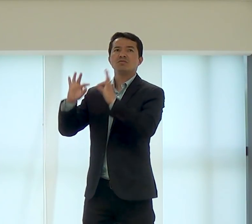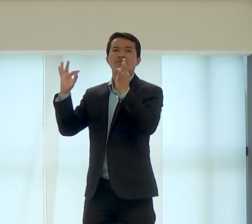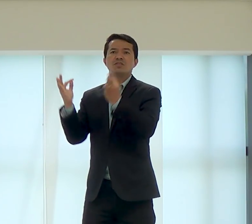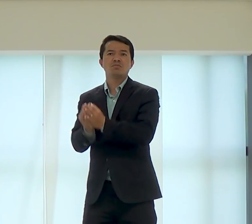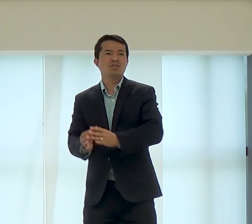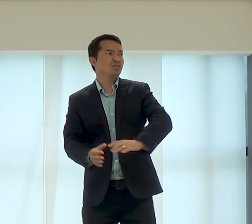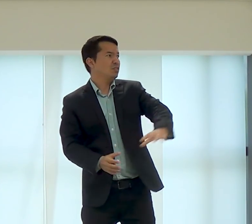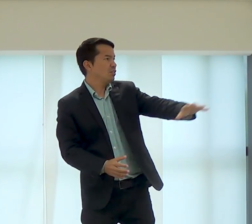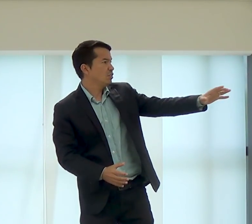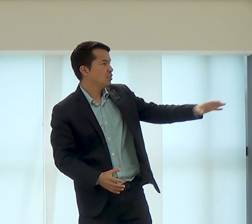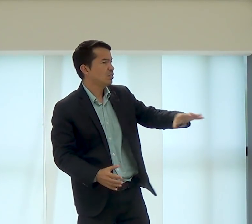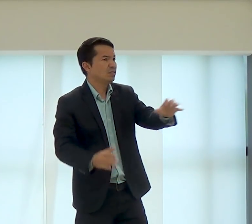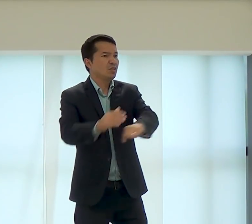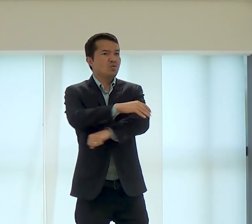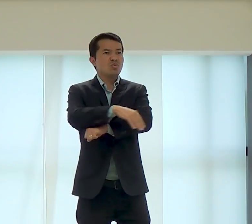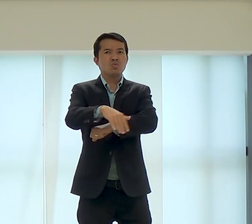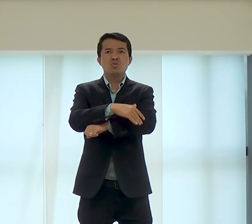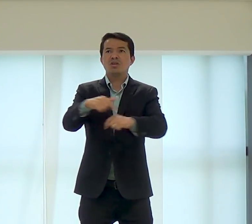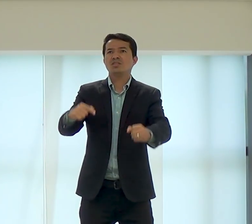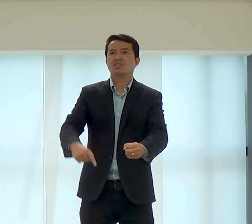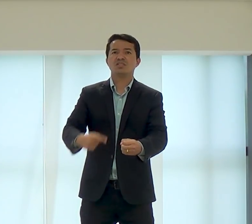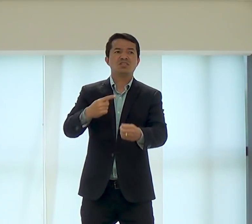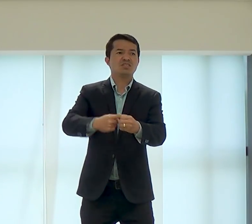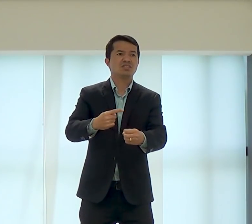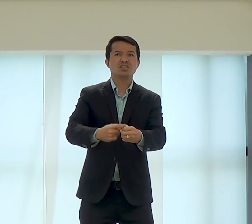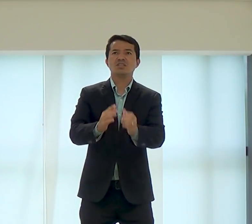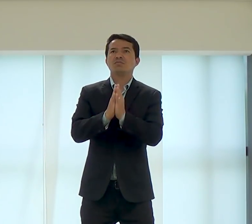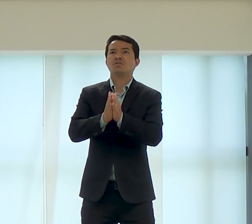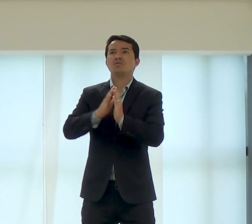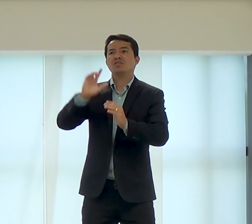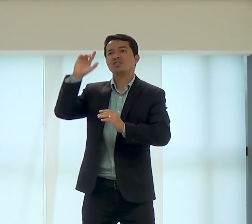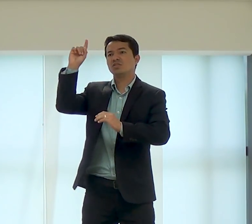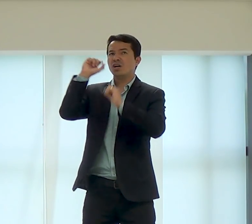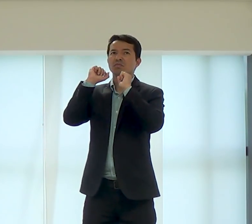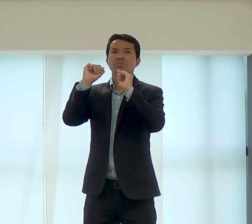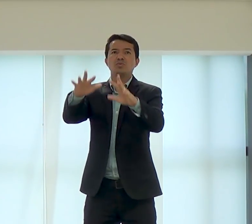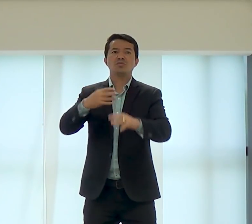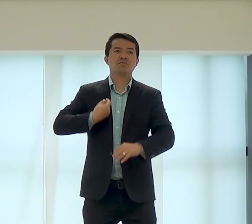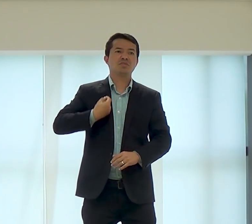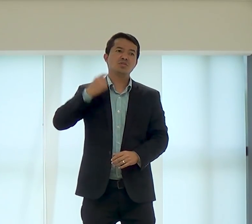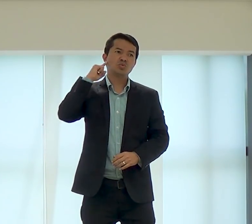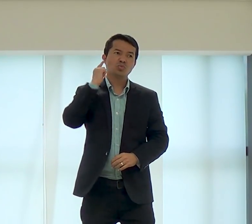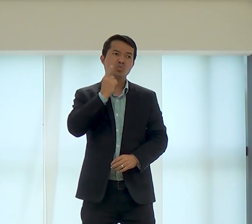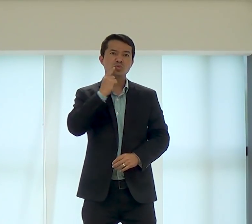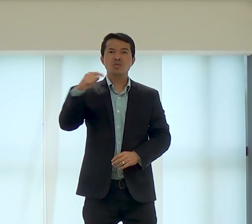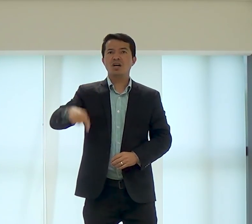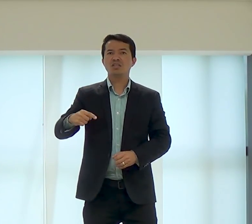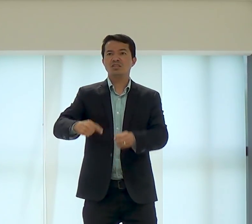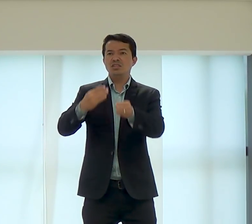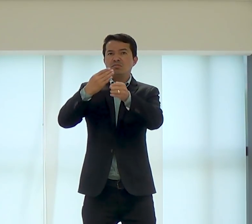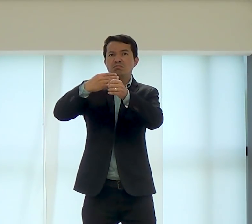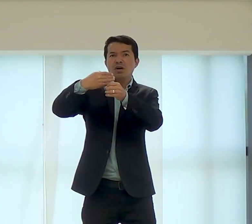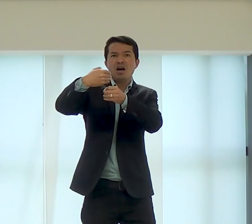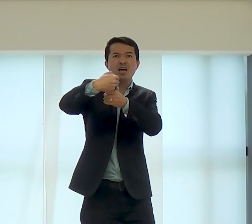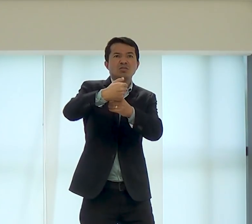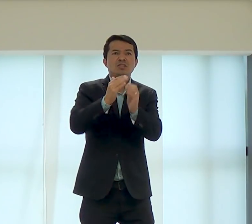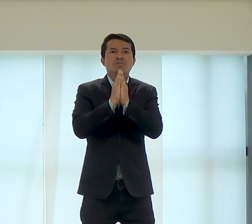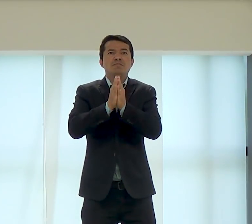cuida dos que estão, da minha família, cuida dos que estão aqui na rua, cuida da minha cidade, Senhor, abençoe os